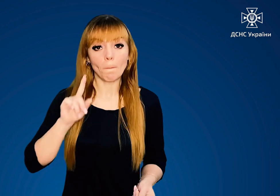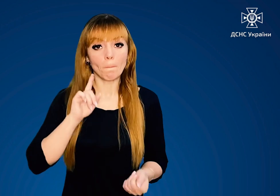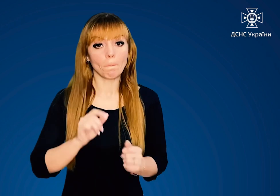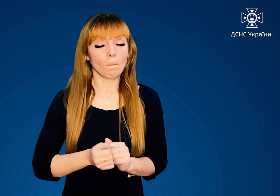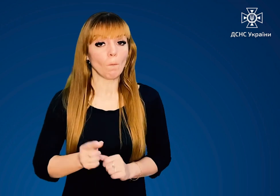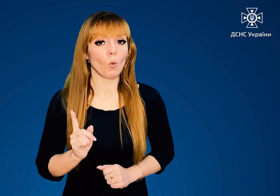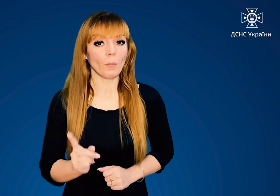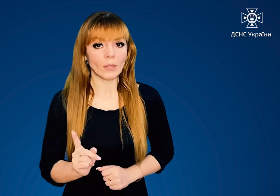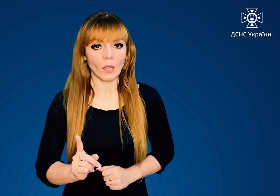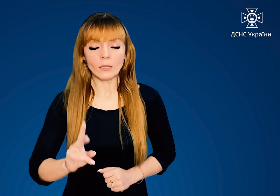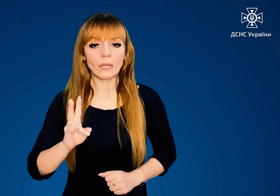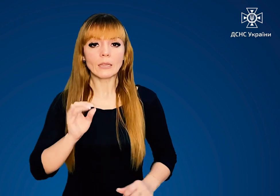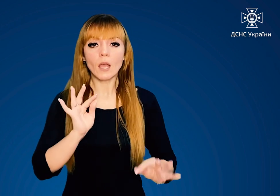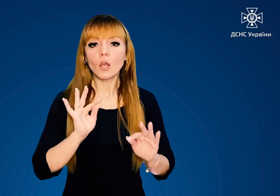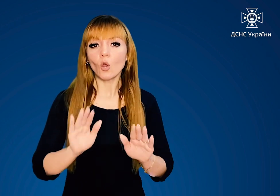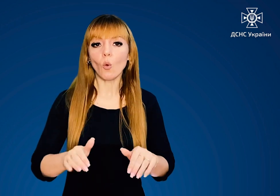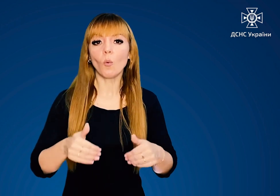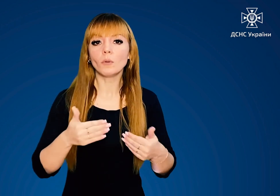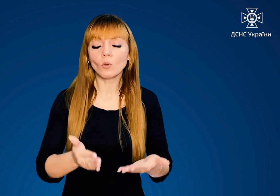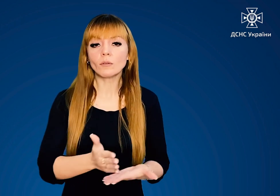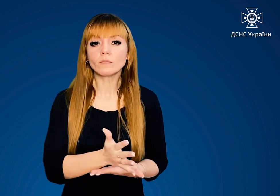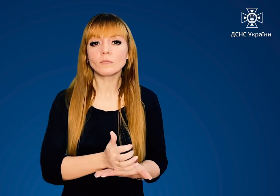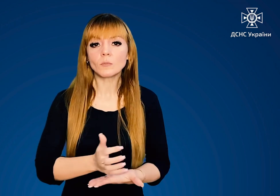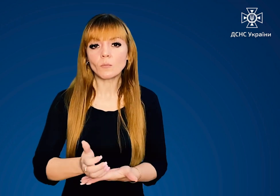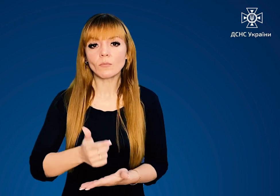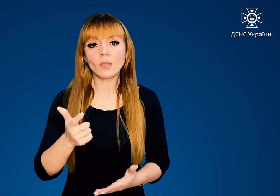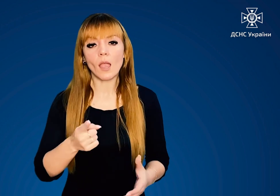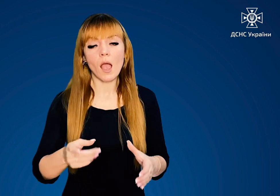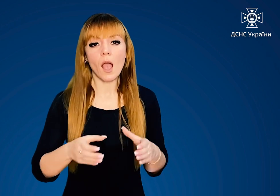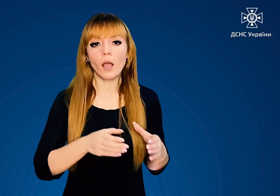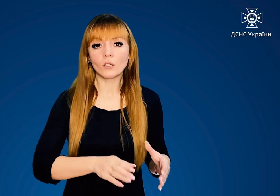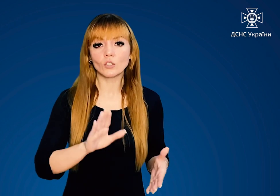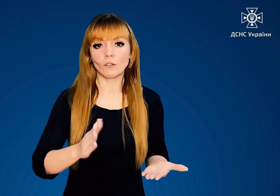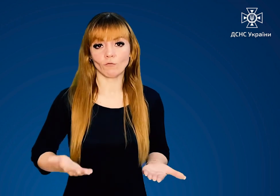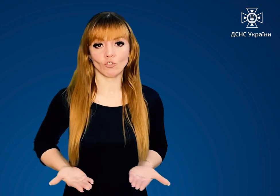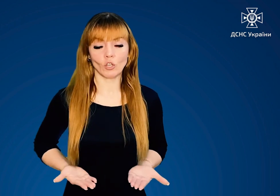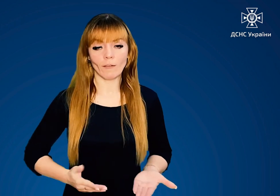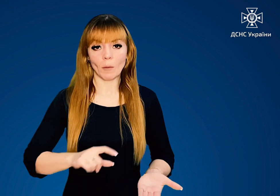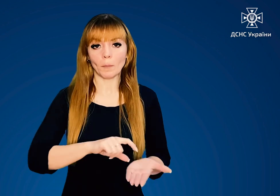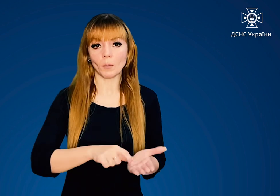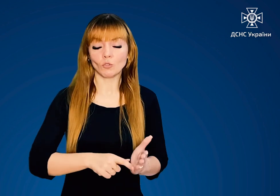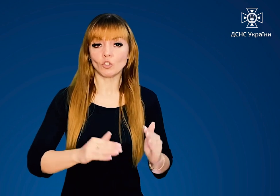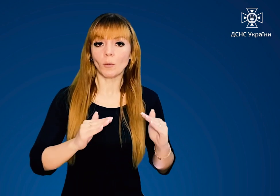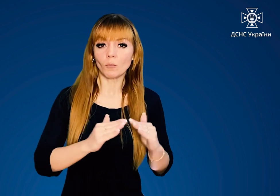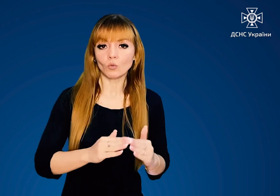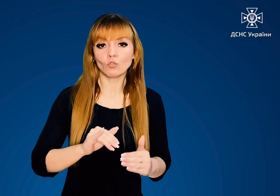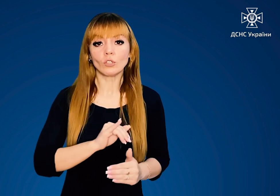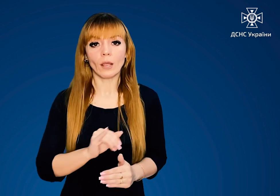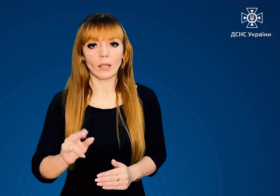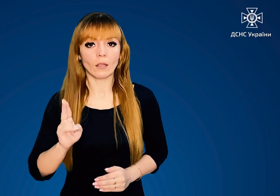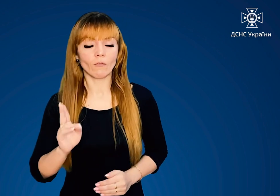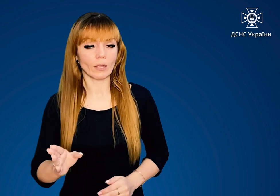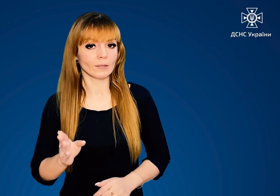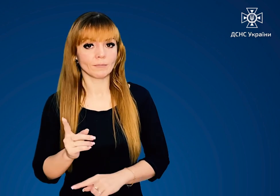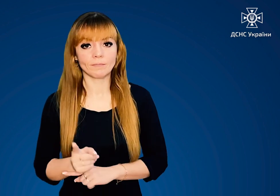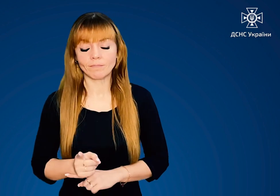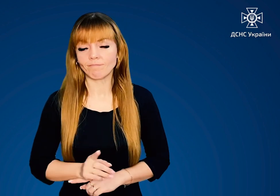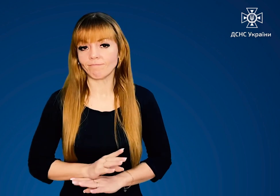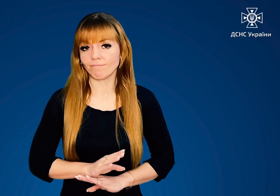'ятайте Не рекомендовано зберігати ємності з газом у житлових приміщеннях будинків та квартир